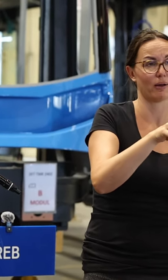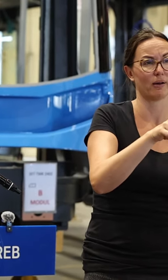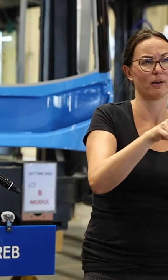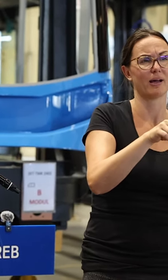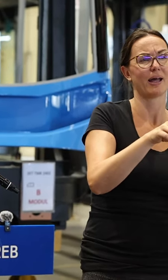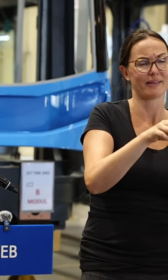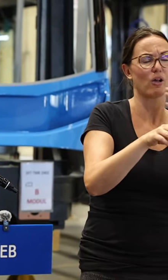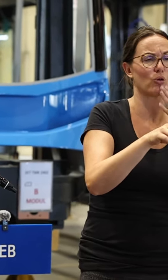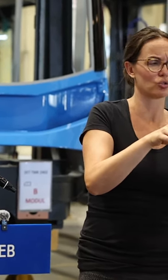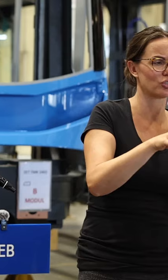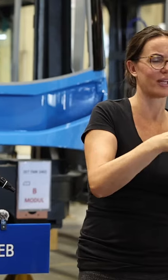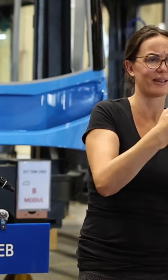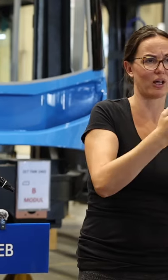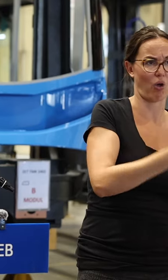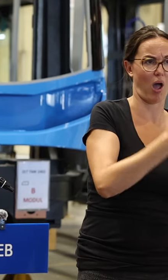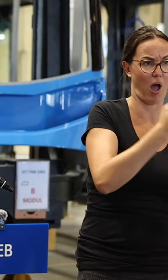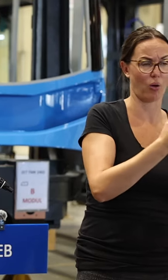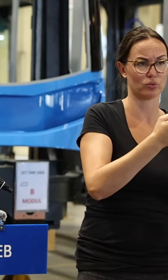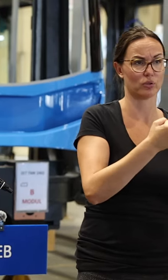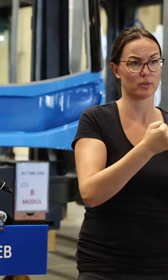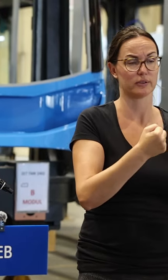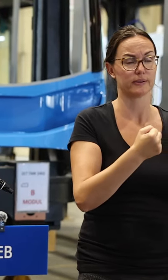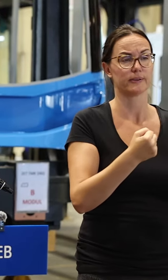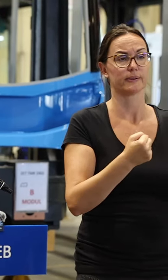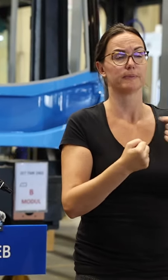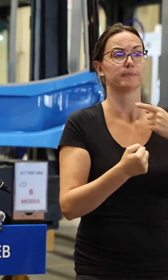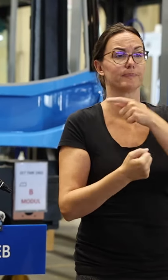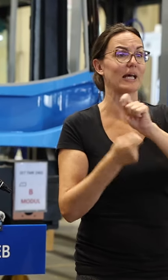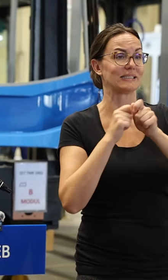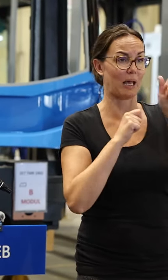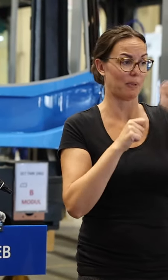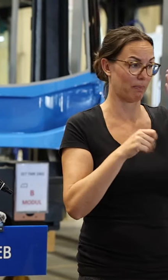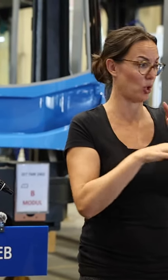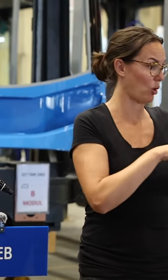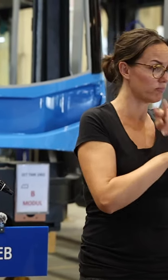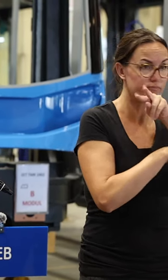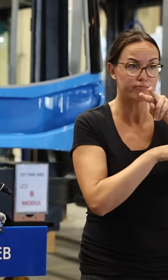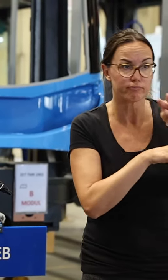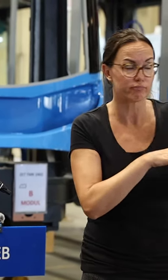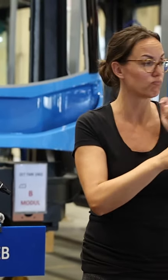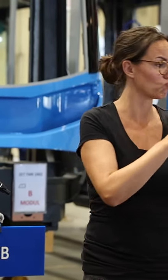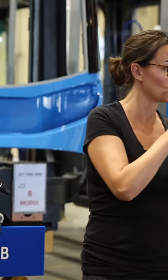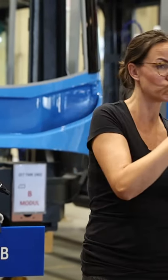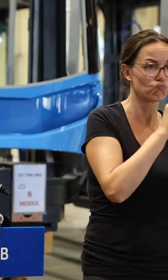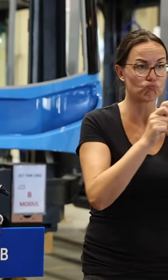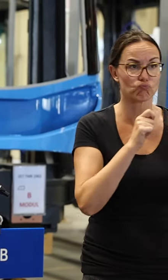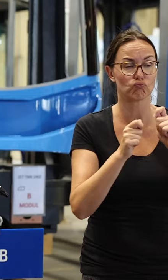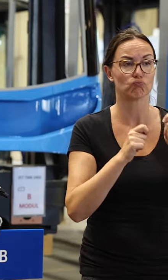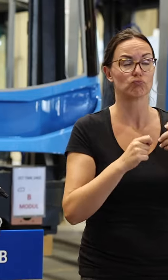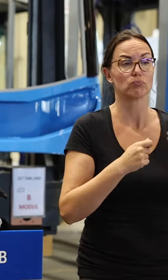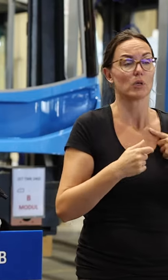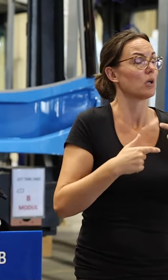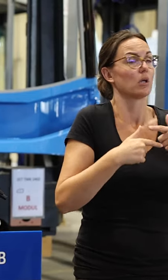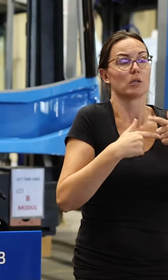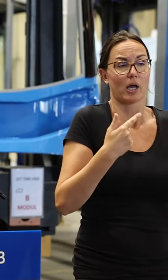nekoliko automobila. Zami je gradanačnika bio na terenu, razgovario je sa ljudima kojima je oštećena imovina i